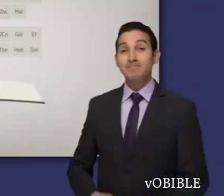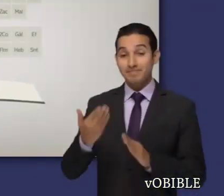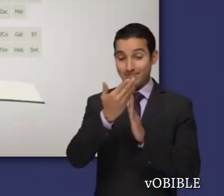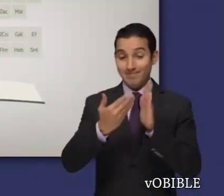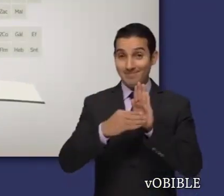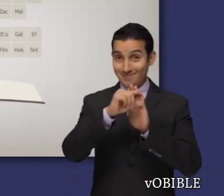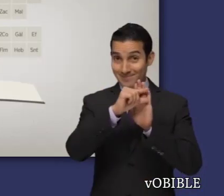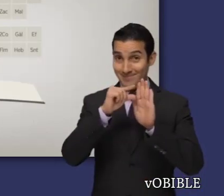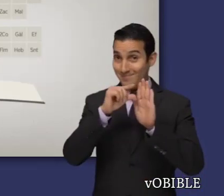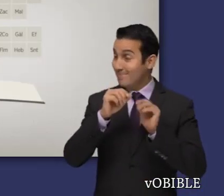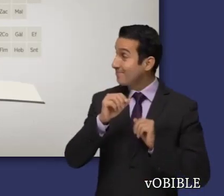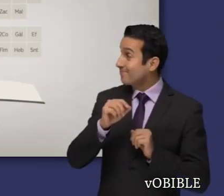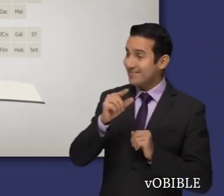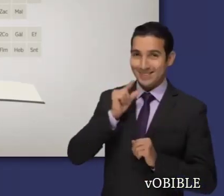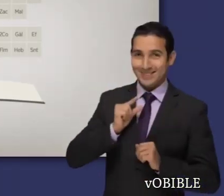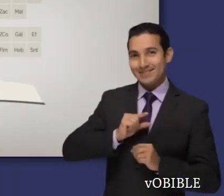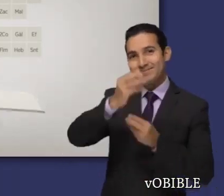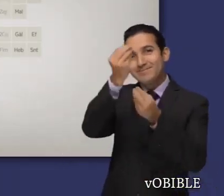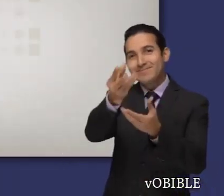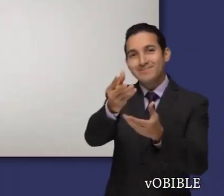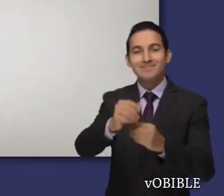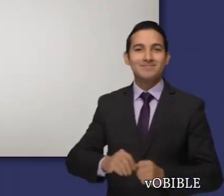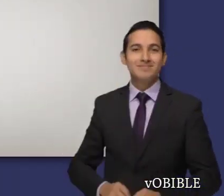Información sobre el primer libro de los reyes